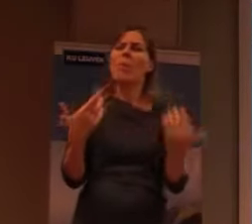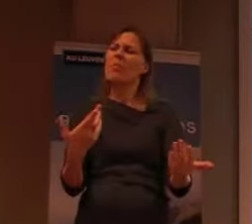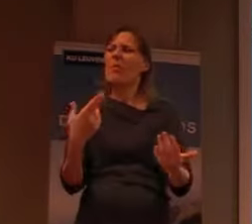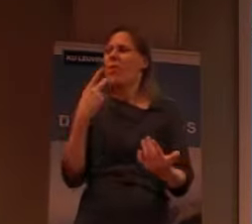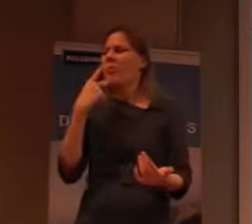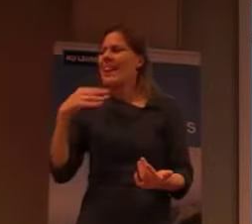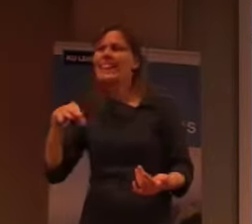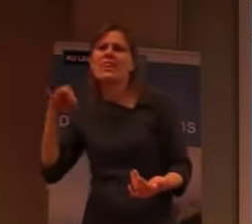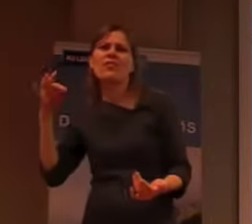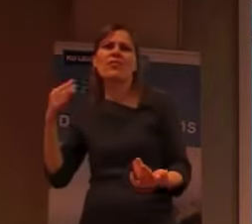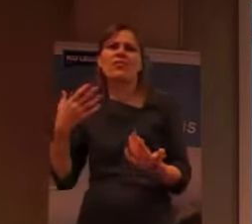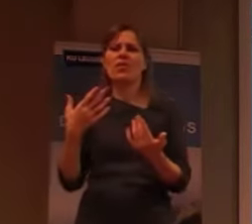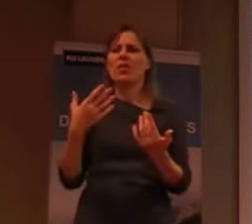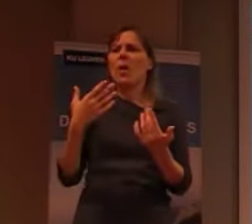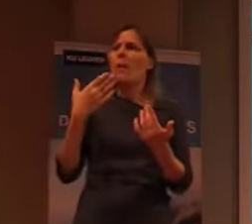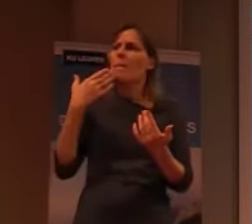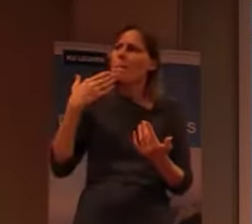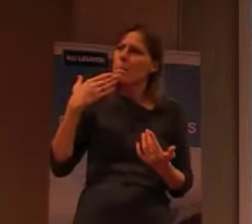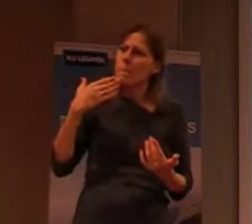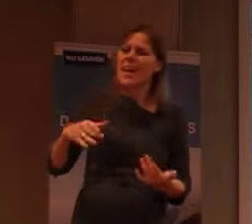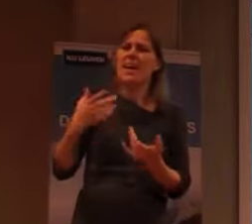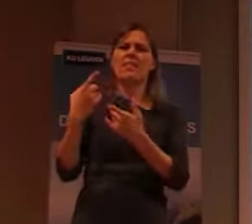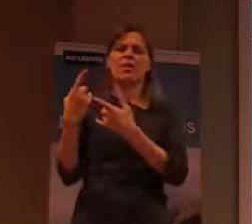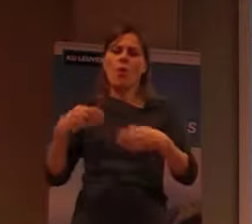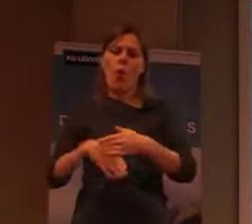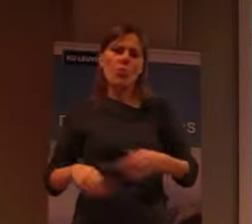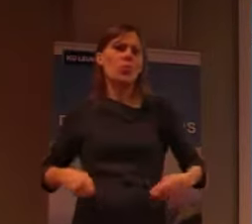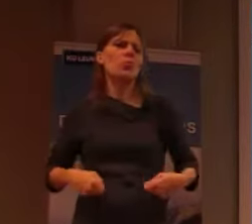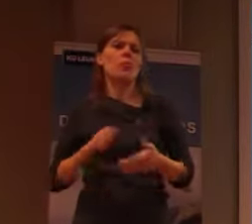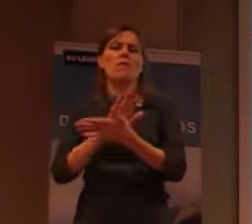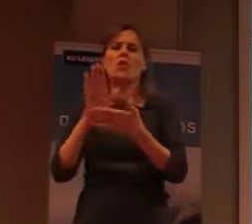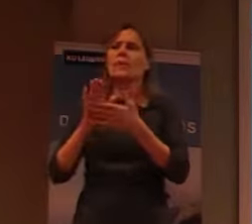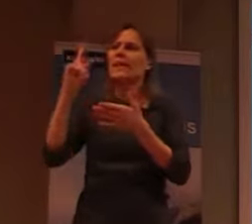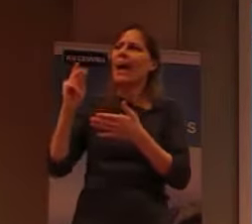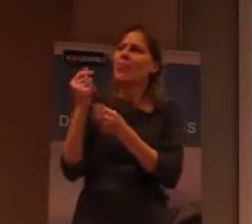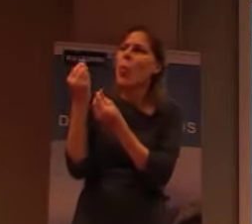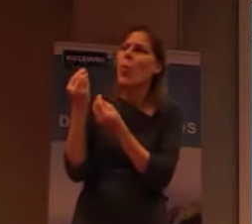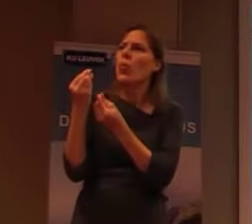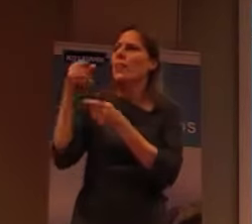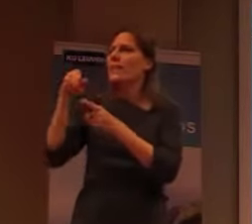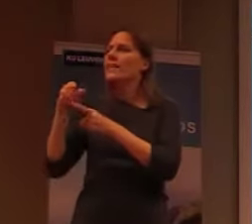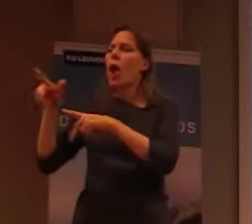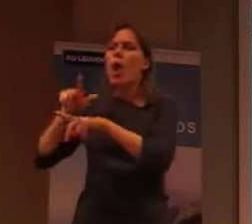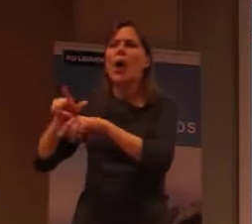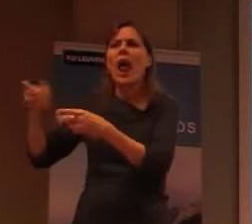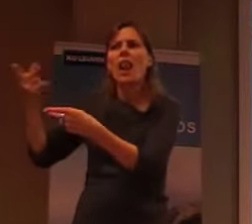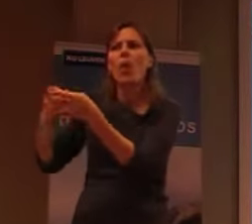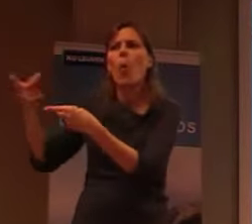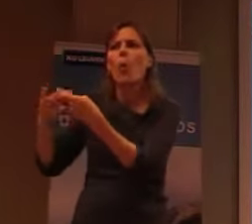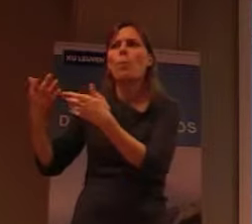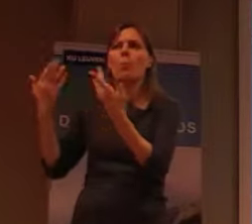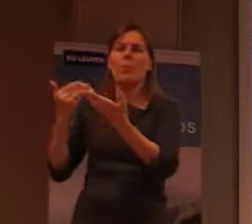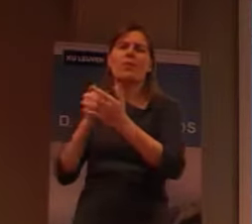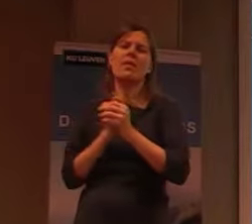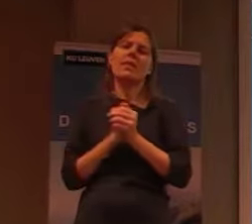eigenlijk, kunnen we niet meer geschikt ondergoed krijgen uit katoen. Dat hier lokaal wordt aangekocht. En dus je